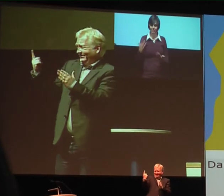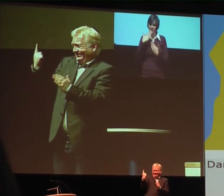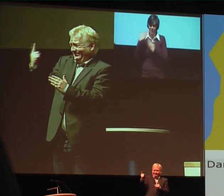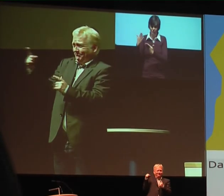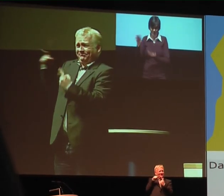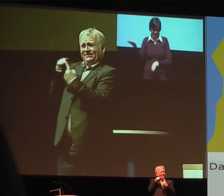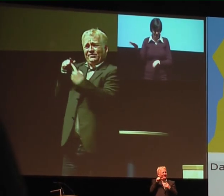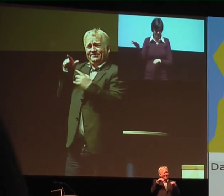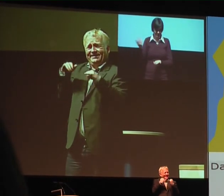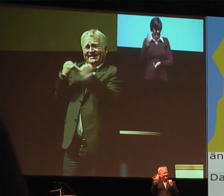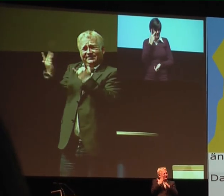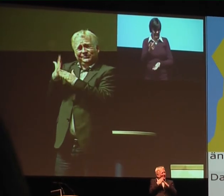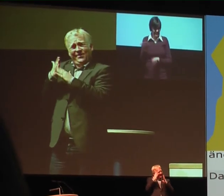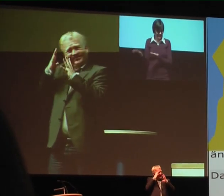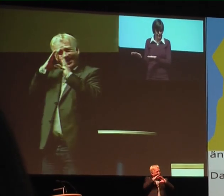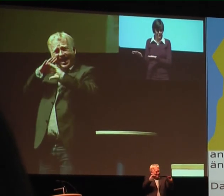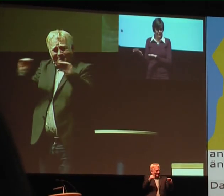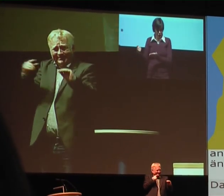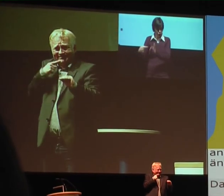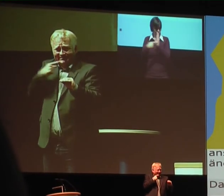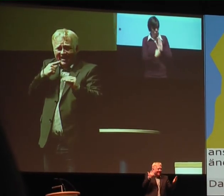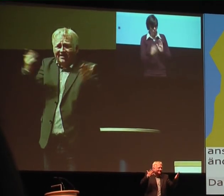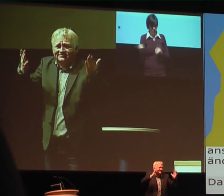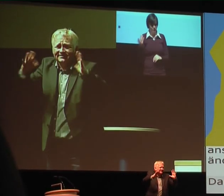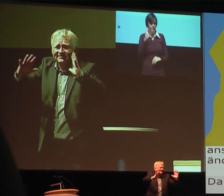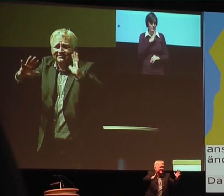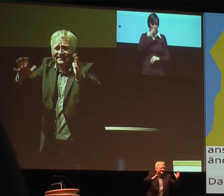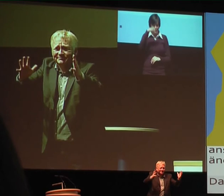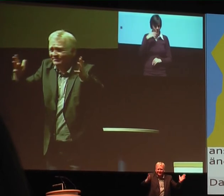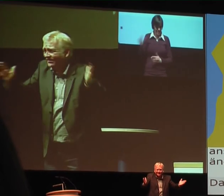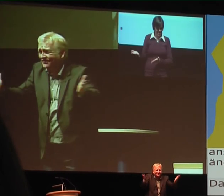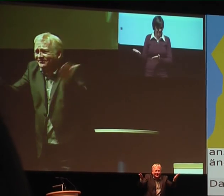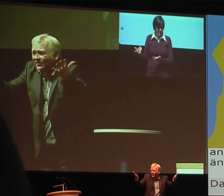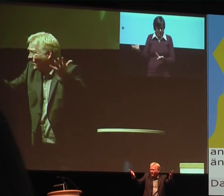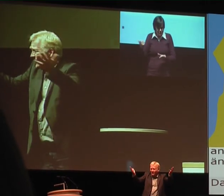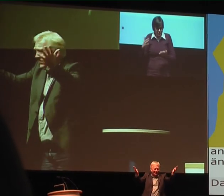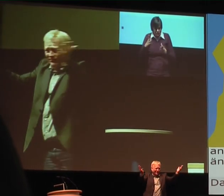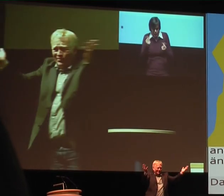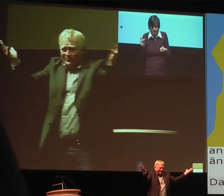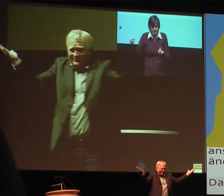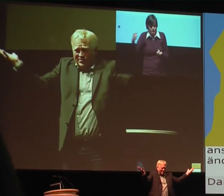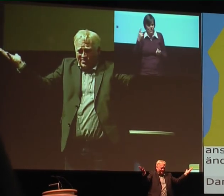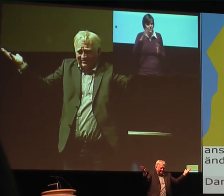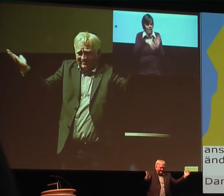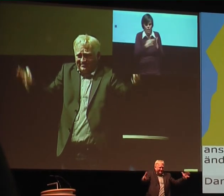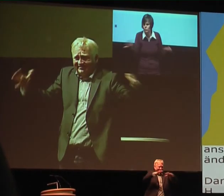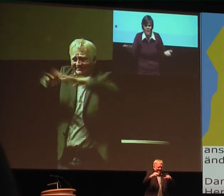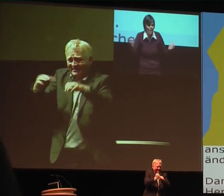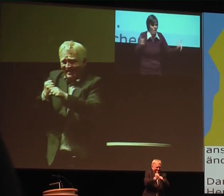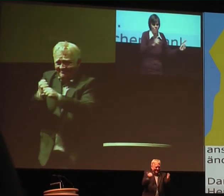Ja, herzlichen Dank. Also ich finde tatsächlich das immer wieder erschütternd,